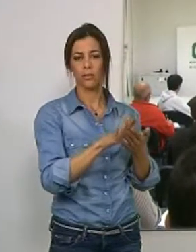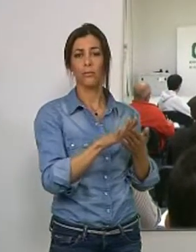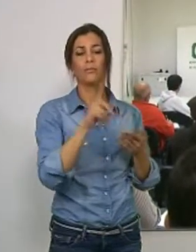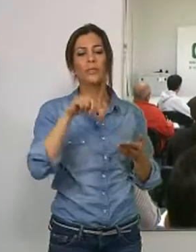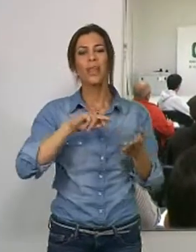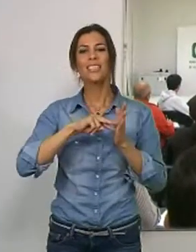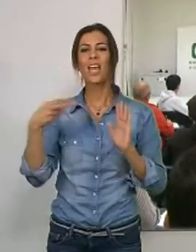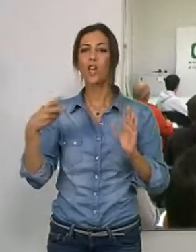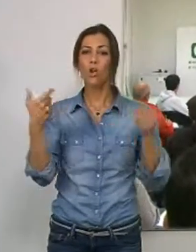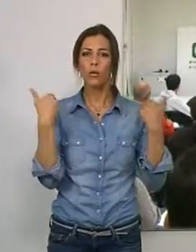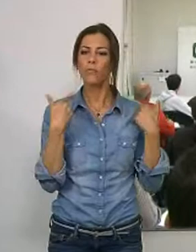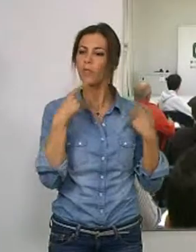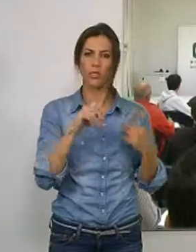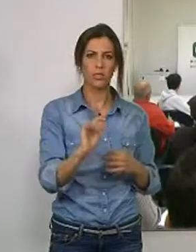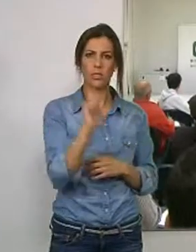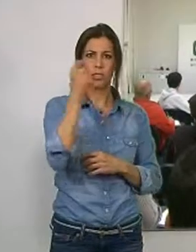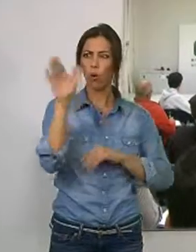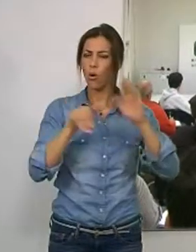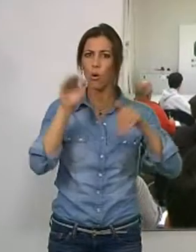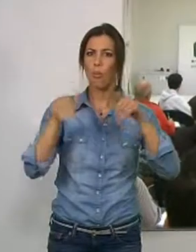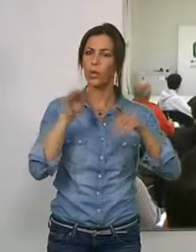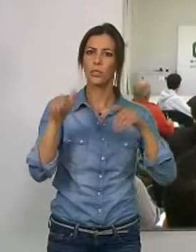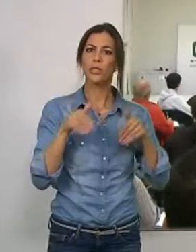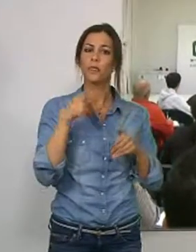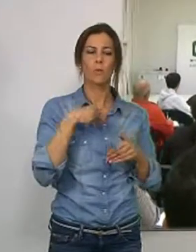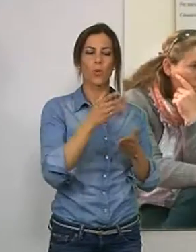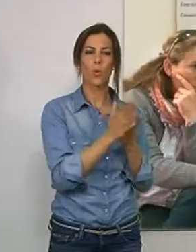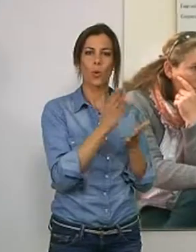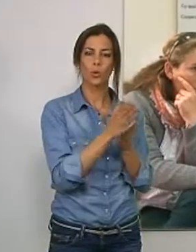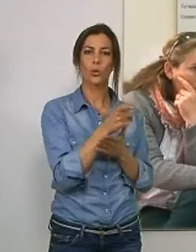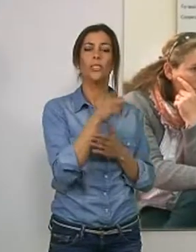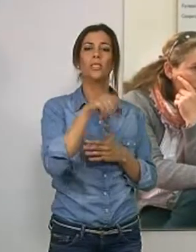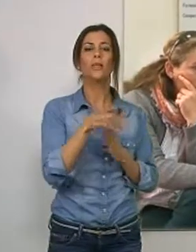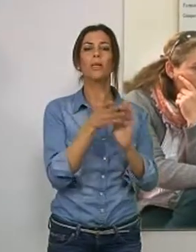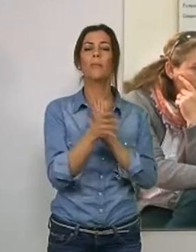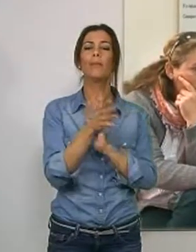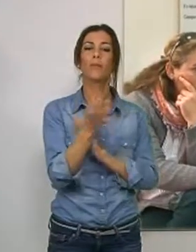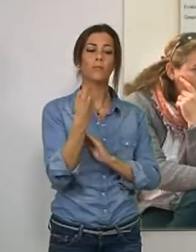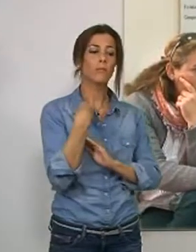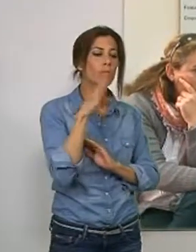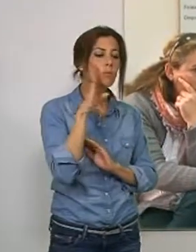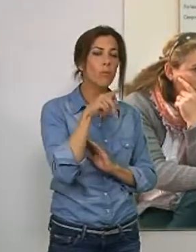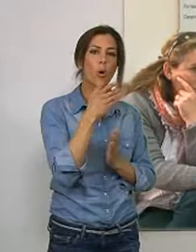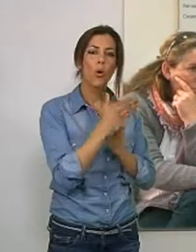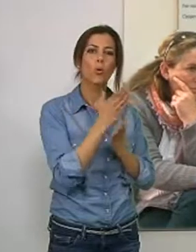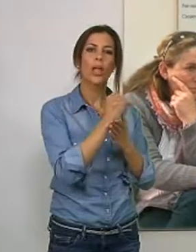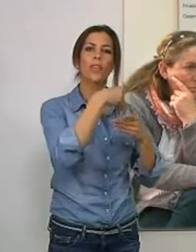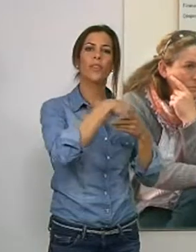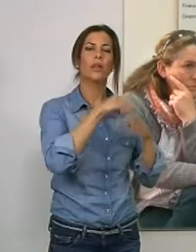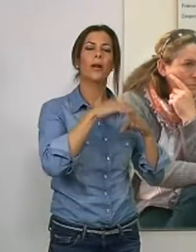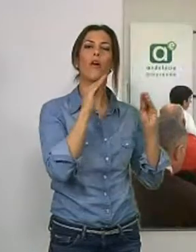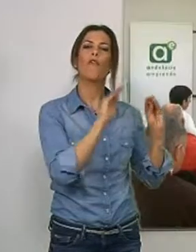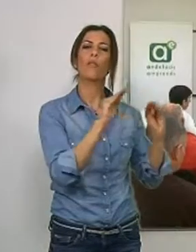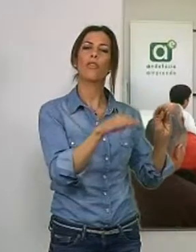técnico incidió en el éxito de la convocatoria que ha tenido este curso. También subrayó que el mismo se integra en la